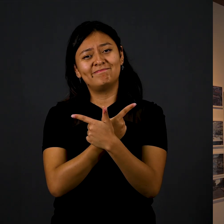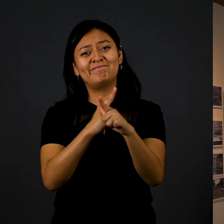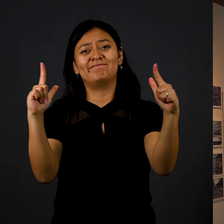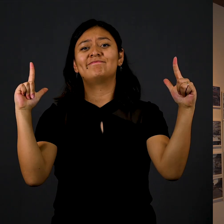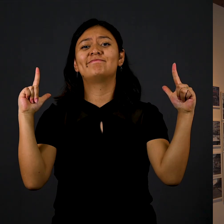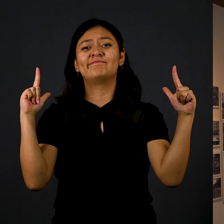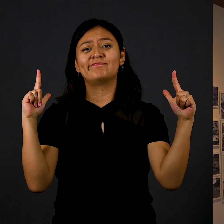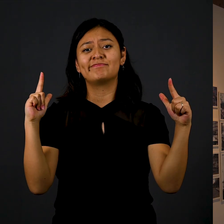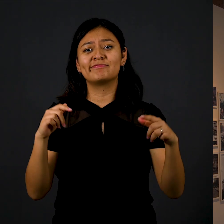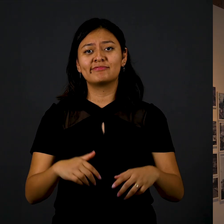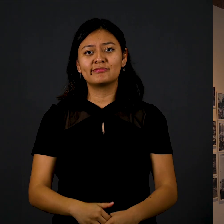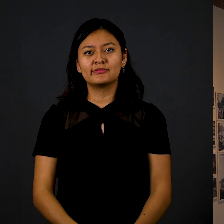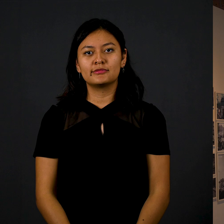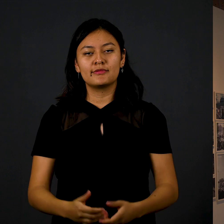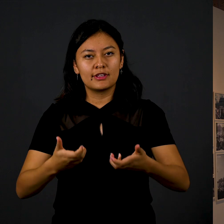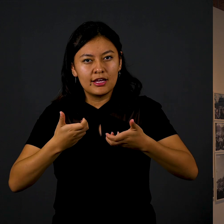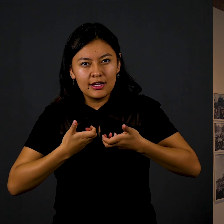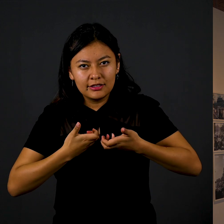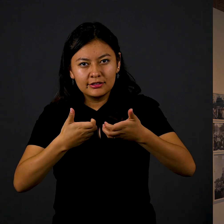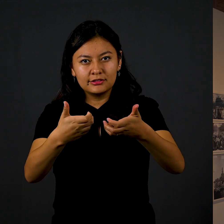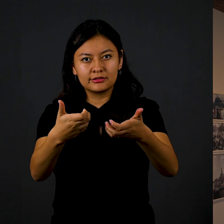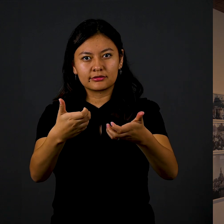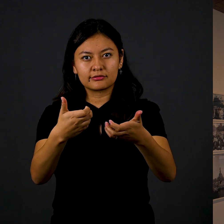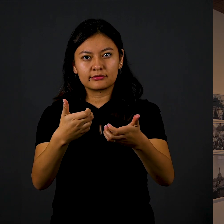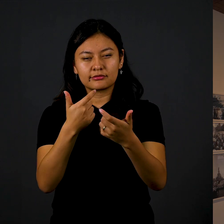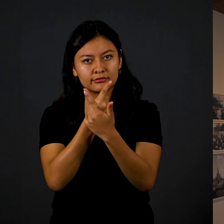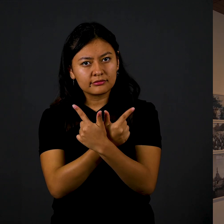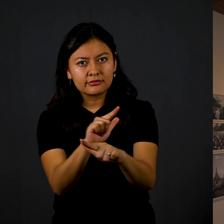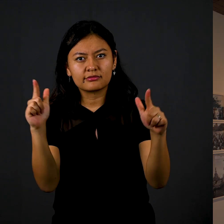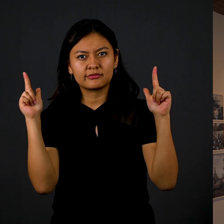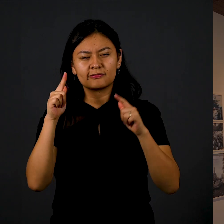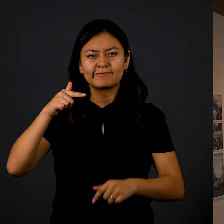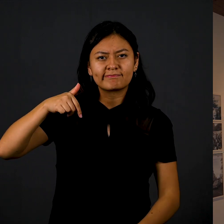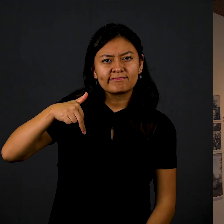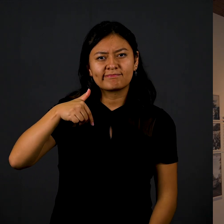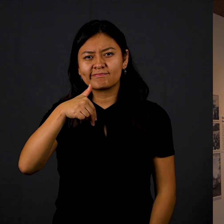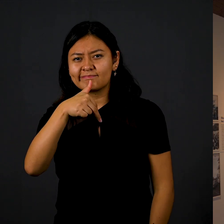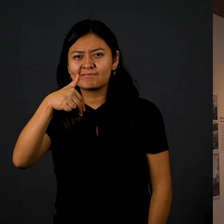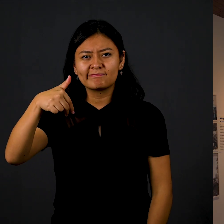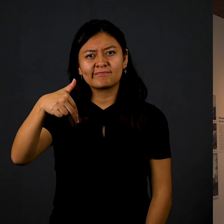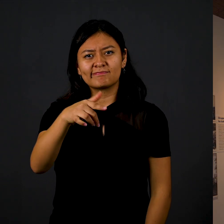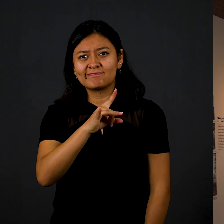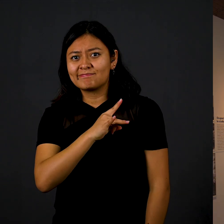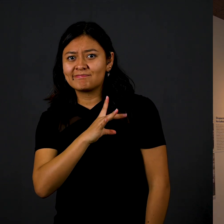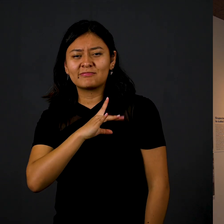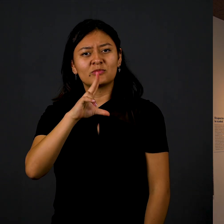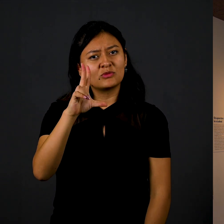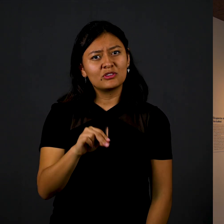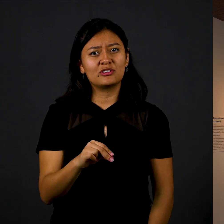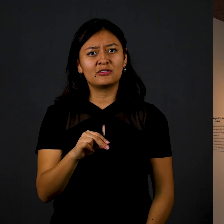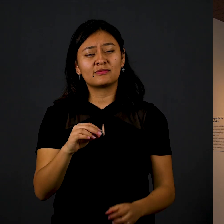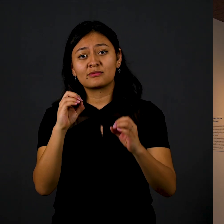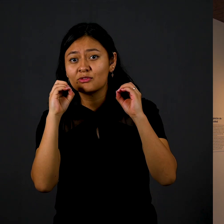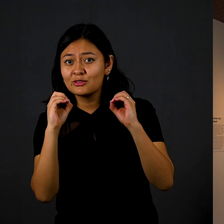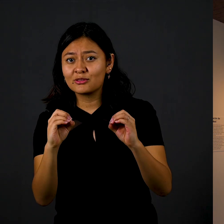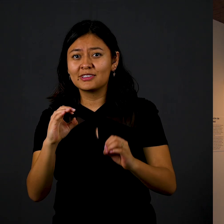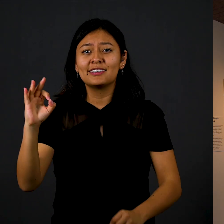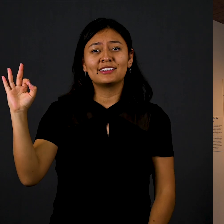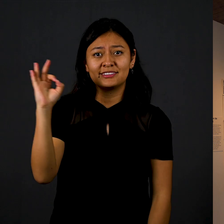y hacer la ciudad suya. Pero en respuesta a sus peticiones, el gobierno encabezado por Gustavo Díaz